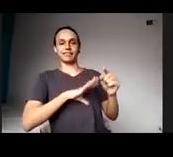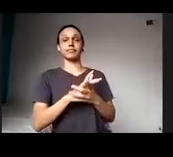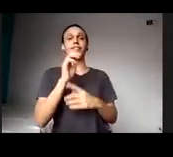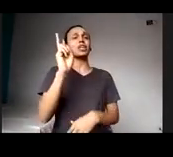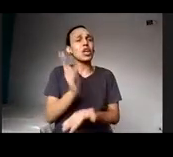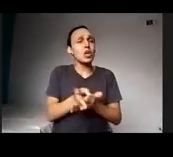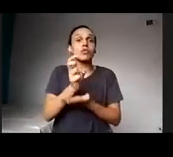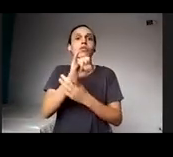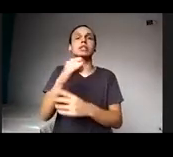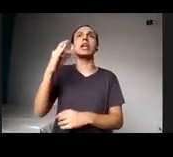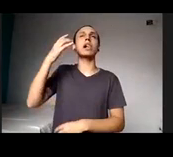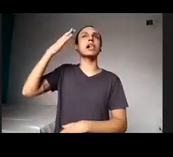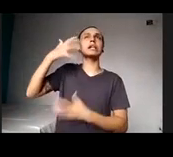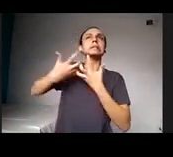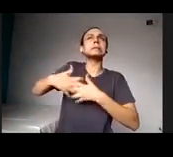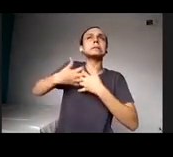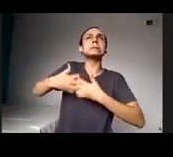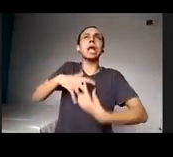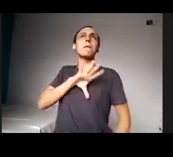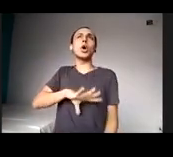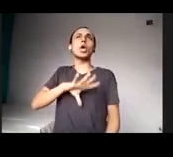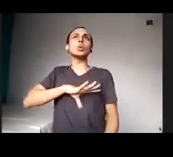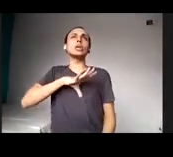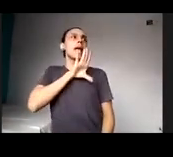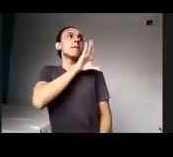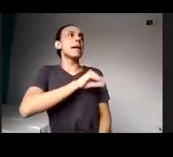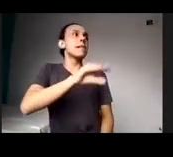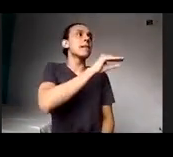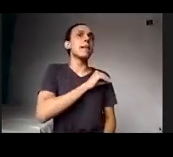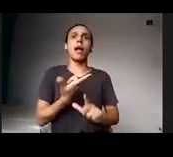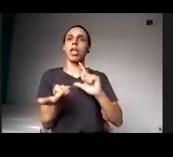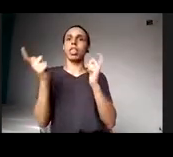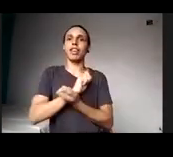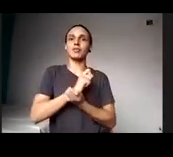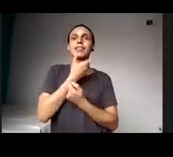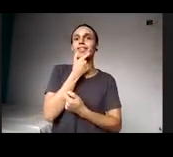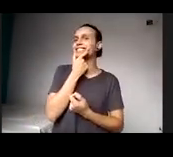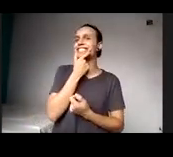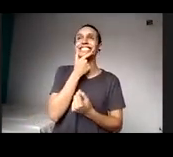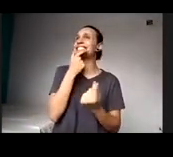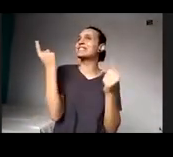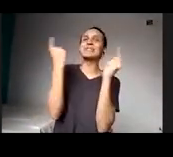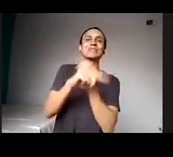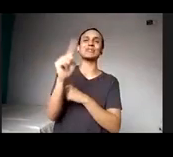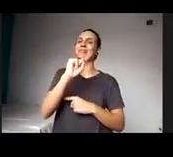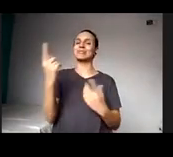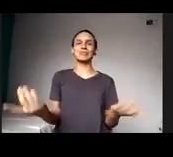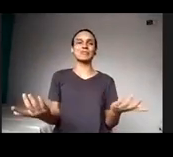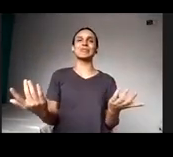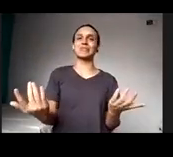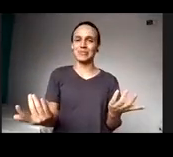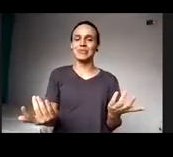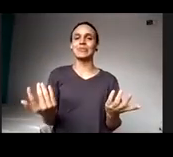uma apresentação absurdamente a quem se imagina que irá espelhar.